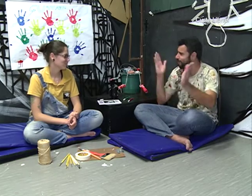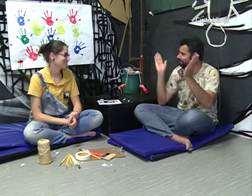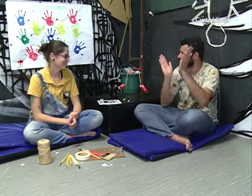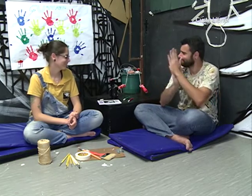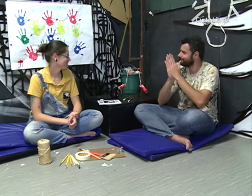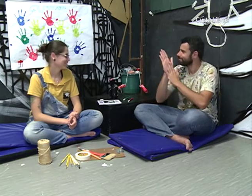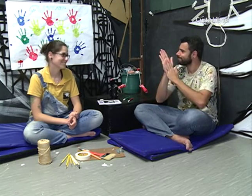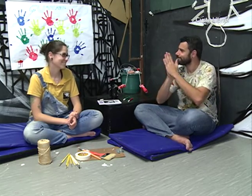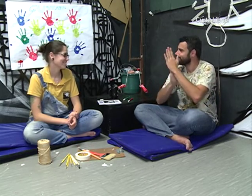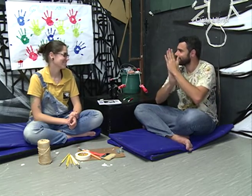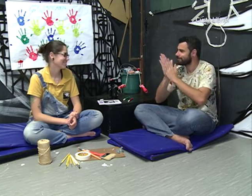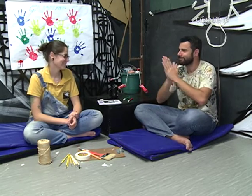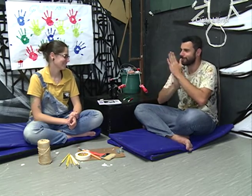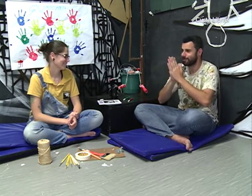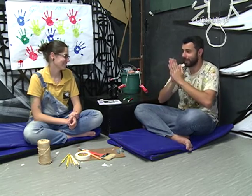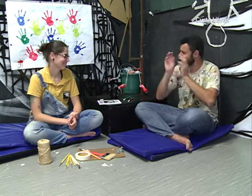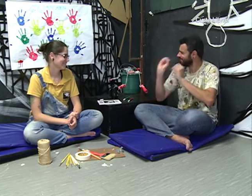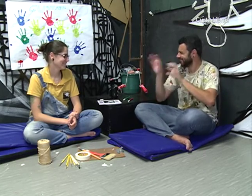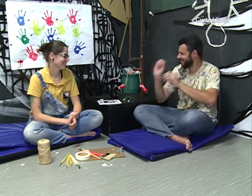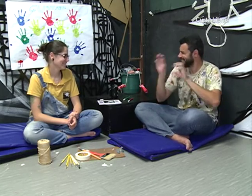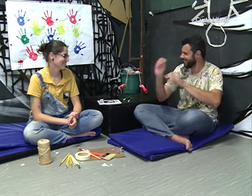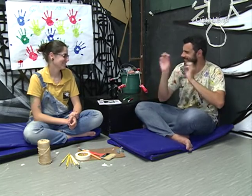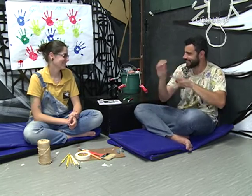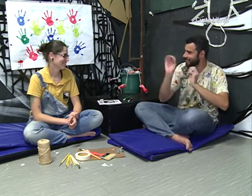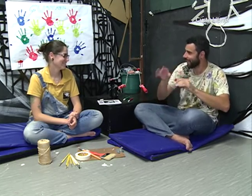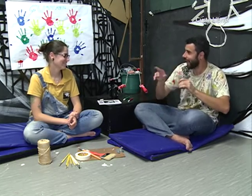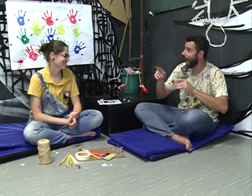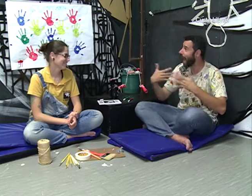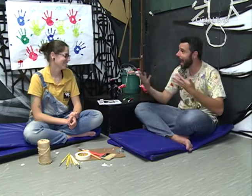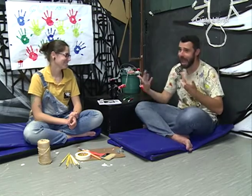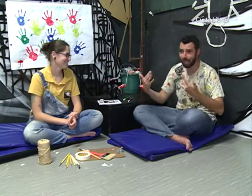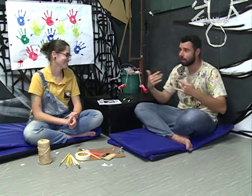Durante as aulas, eu evitava que os alunos perdessem energia rapidamente.